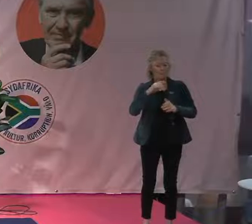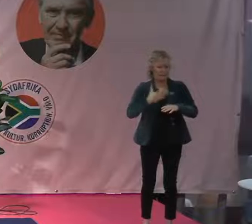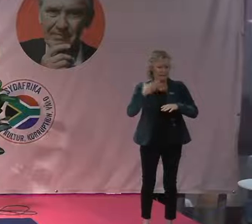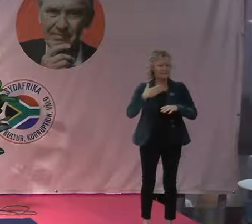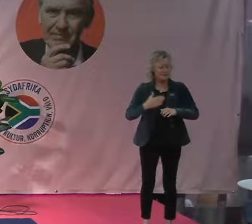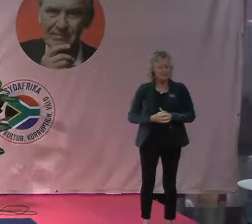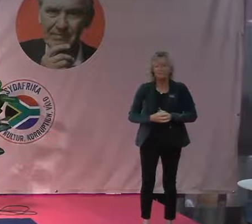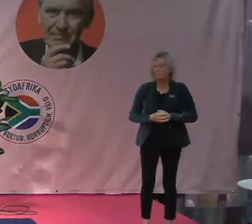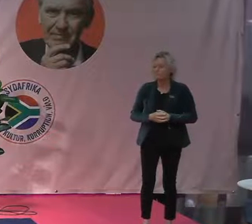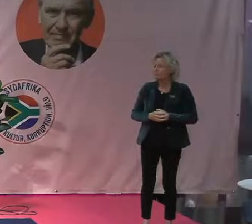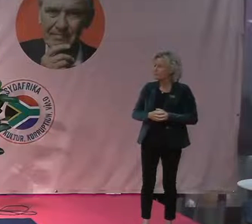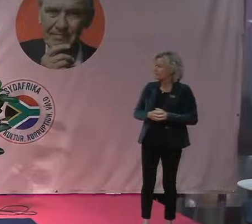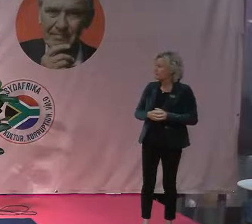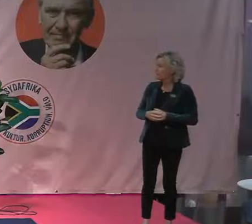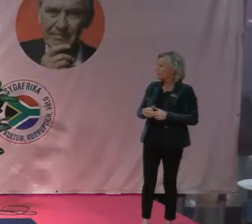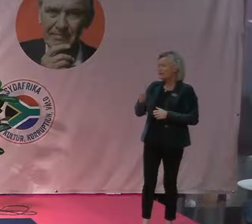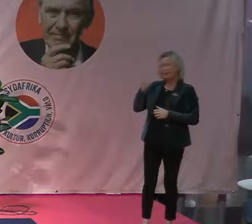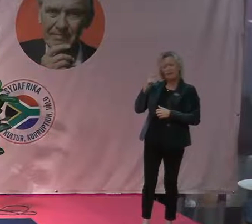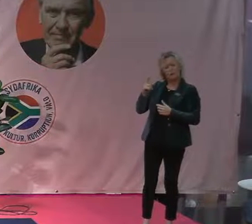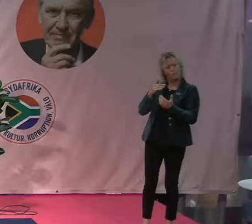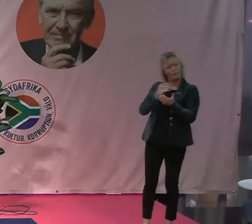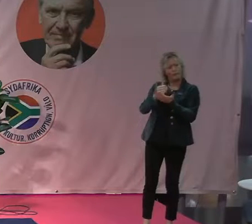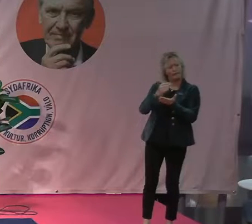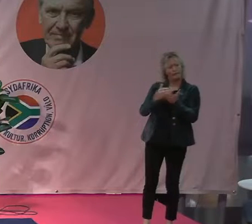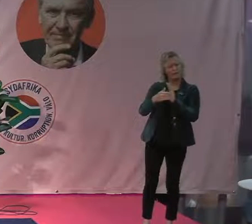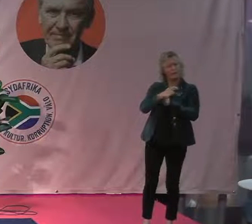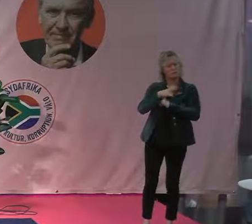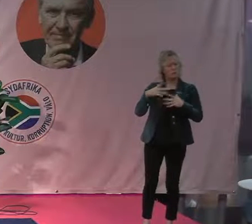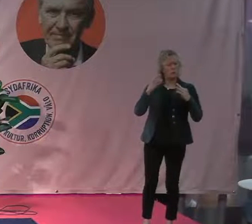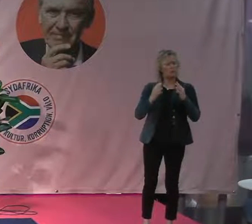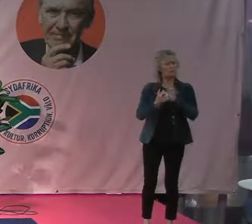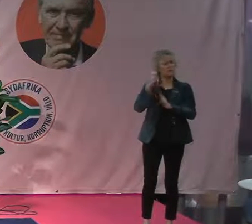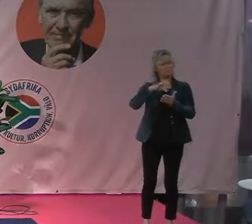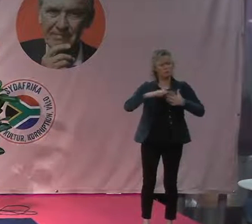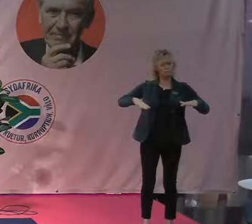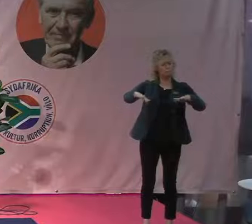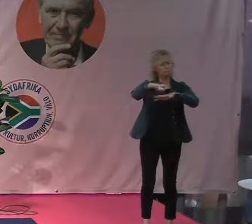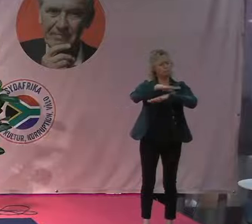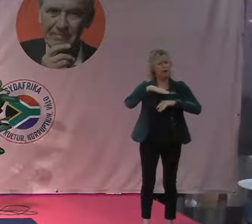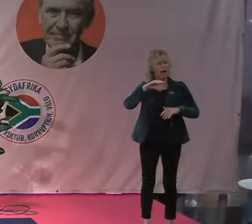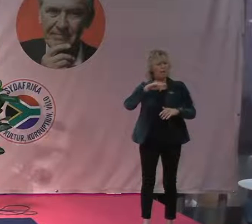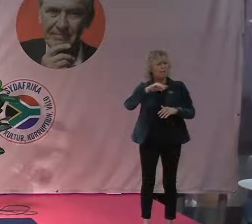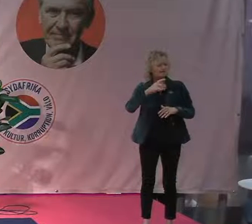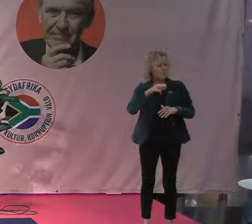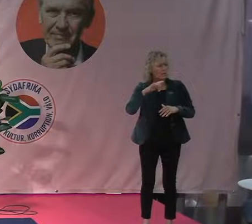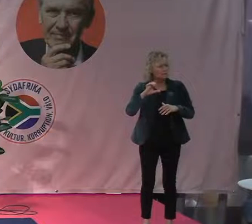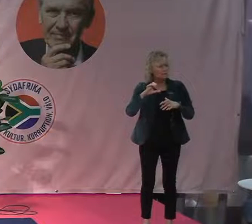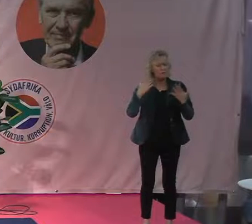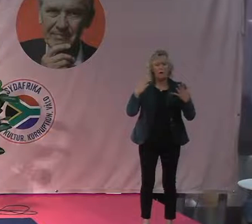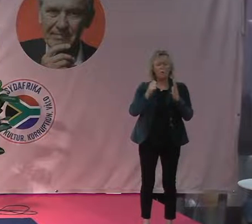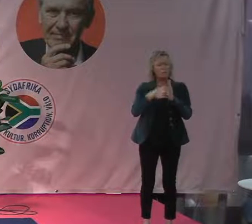för det här seminariet. Skulle du kunna berätta för oss hur det ser ut idag i Amazonas? Vad är det egentligen som händer? Vad är